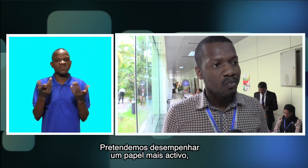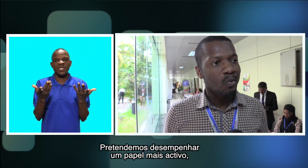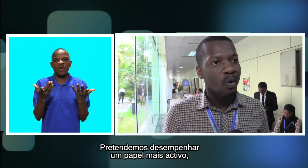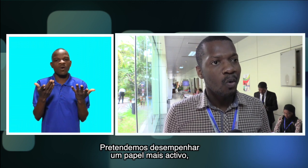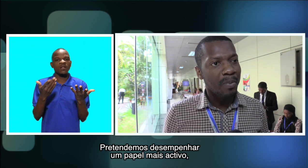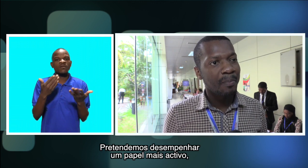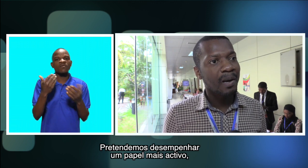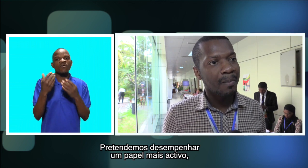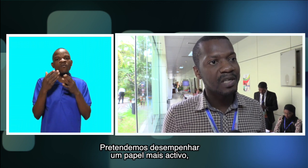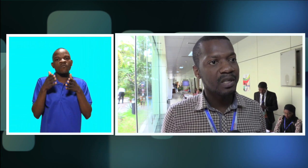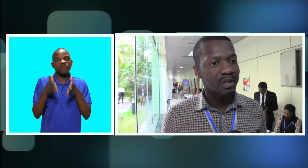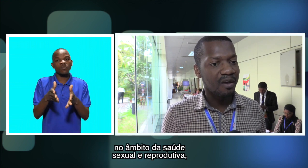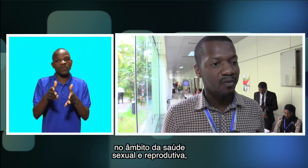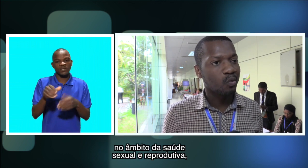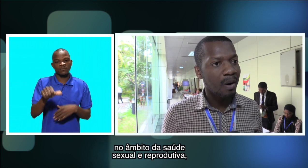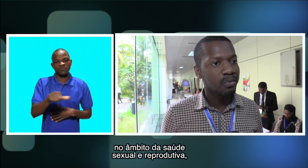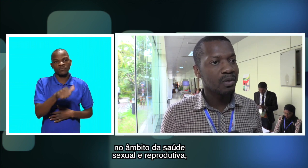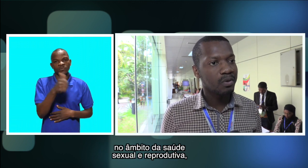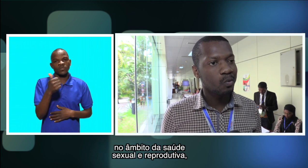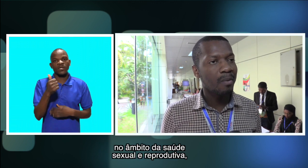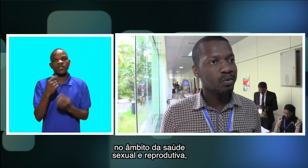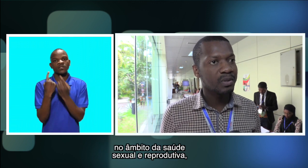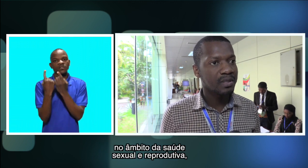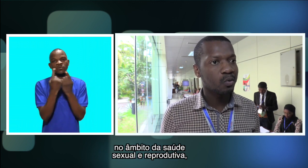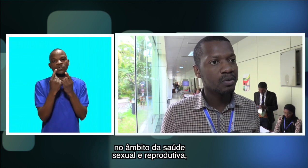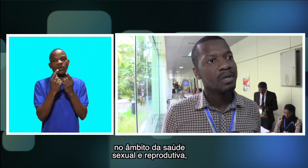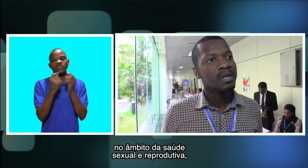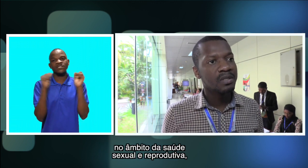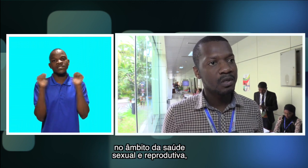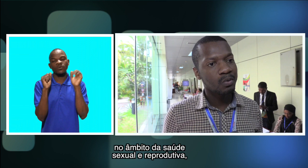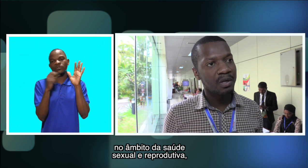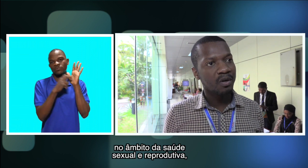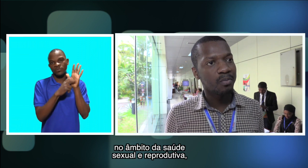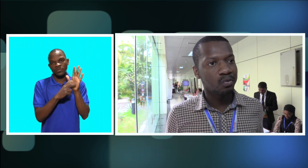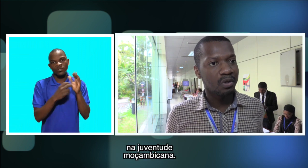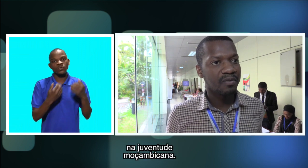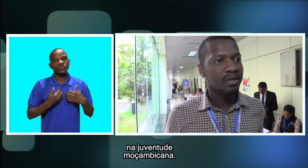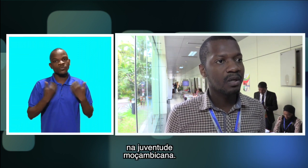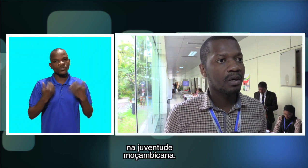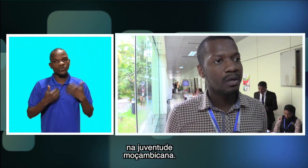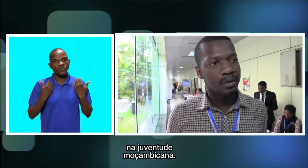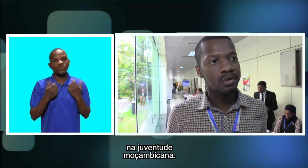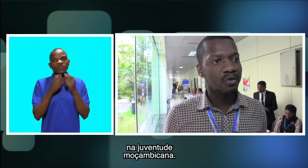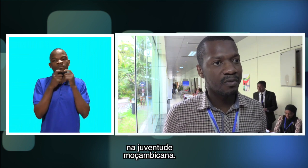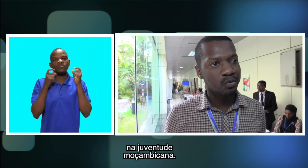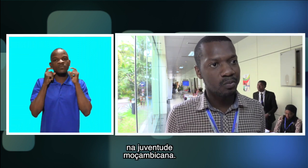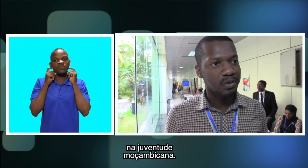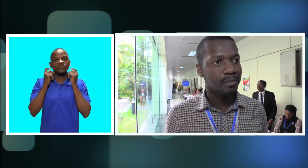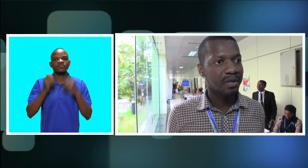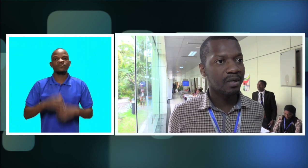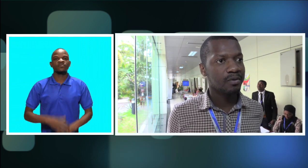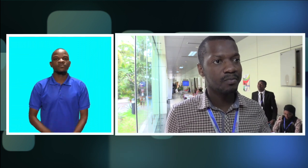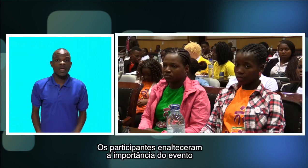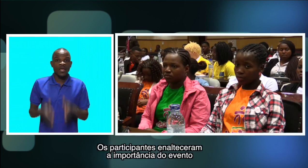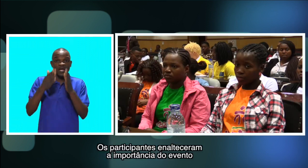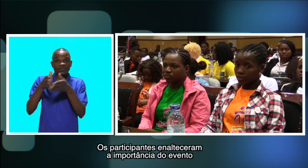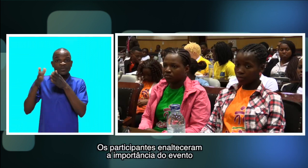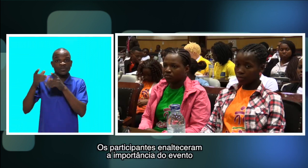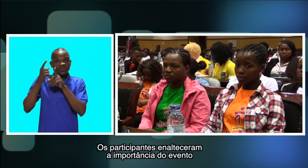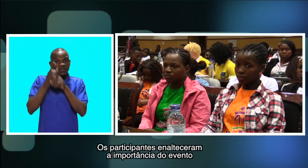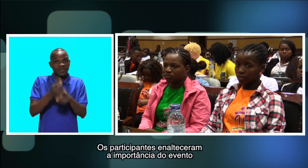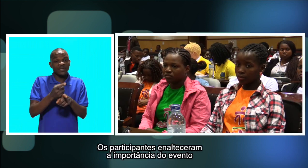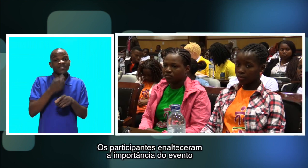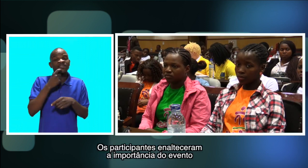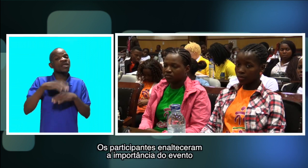papel mais ativo No âmbito da saúde sexual e reprodutiva Da joventude moçambique Os